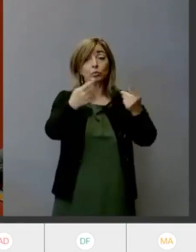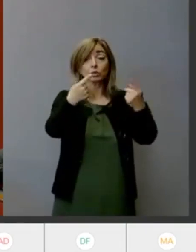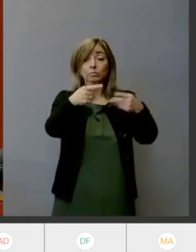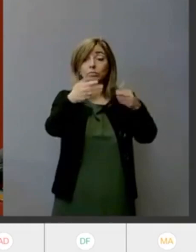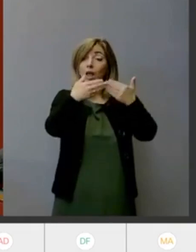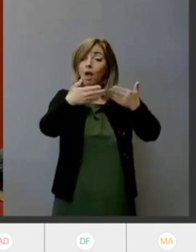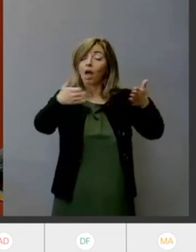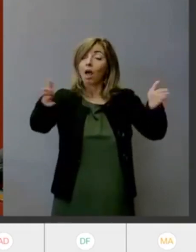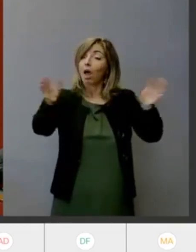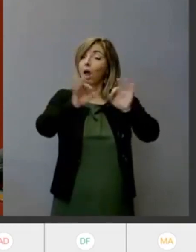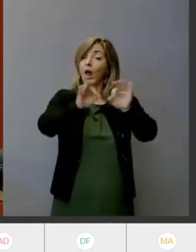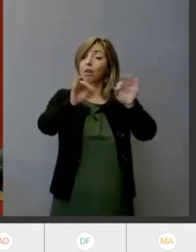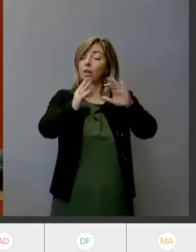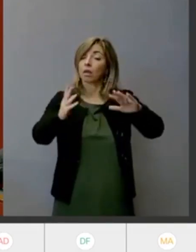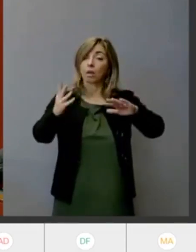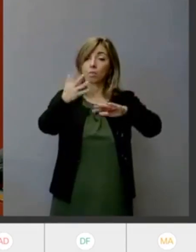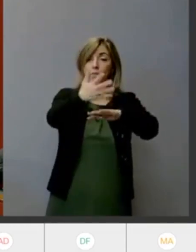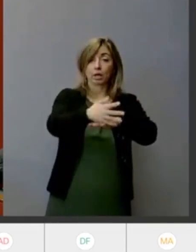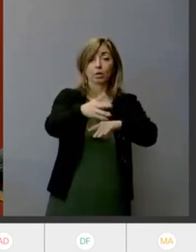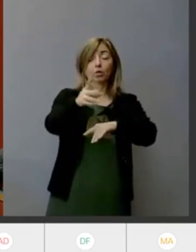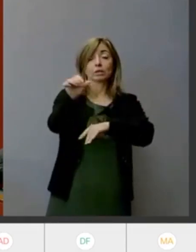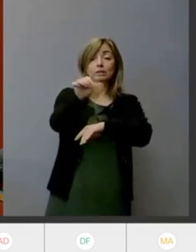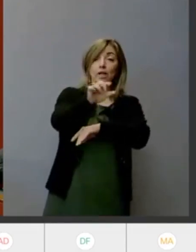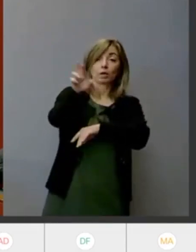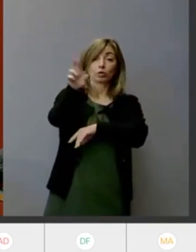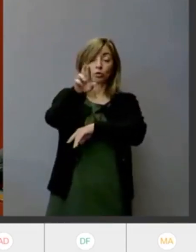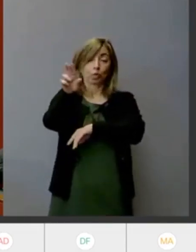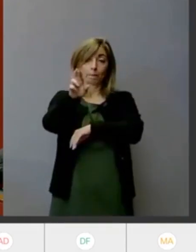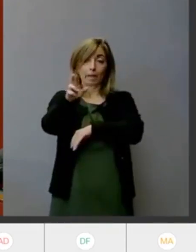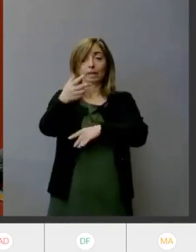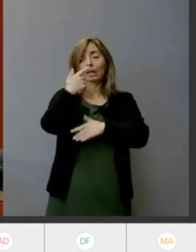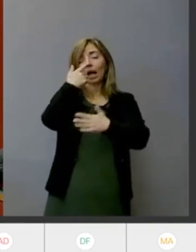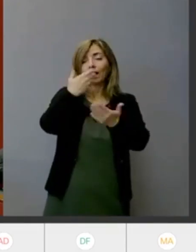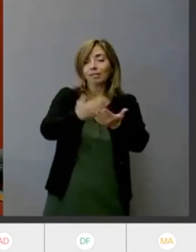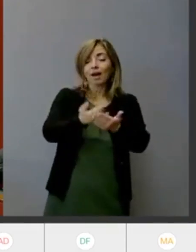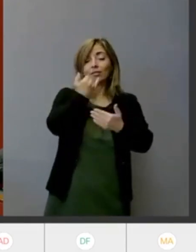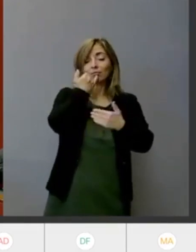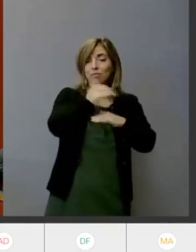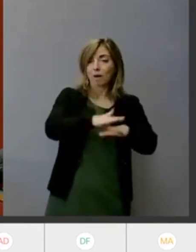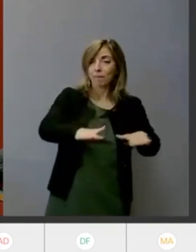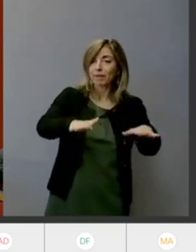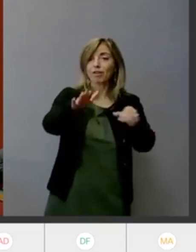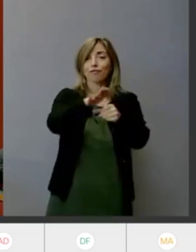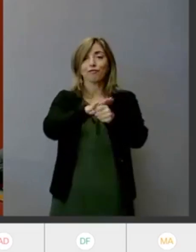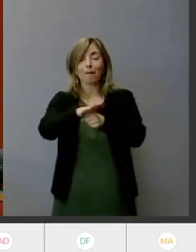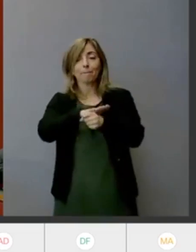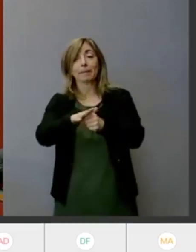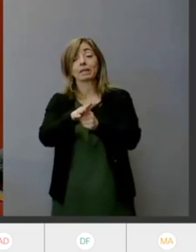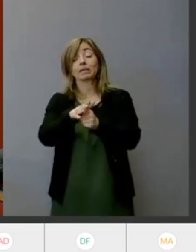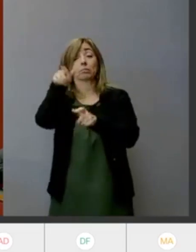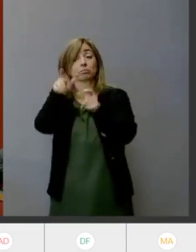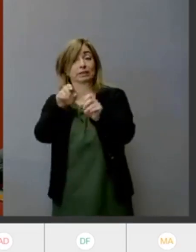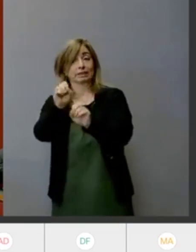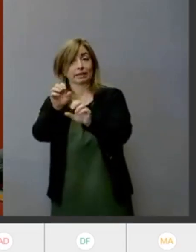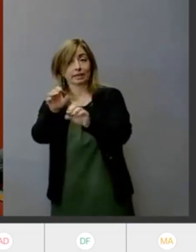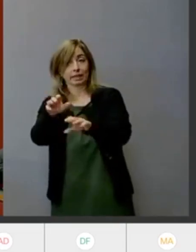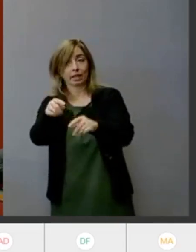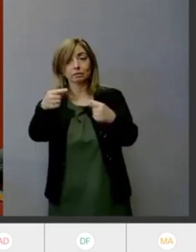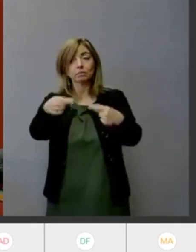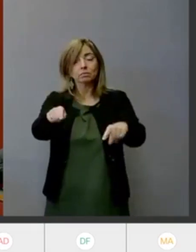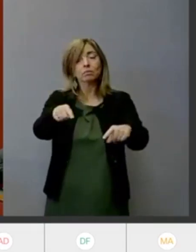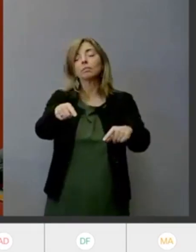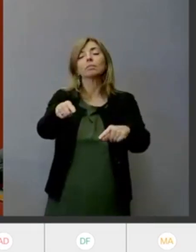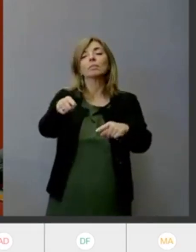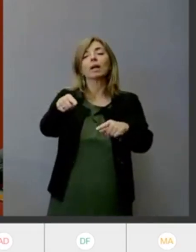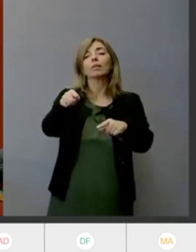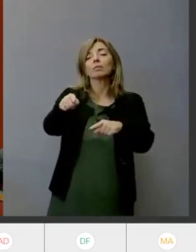famiglie e agli insegnanti quindi fondamentale si metterebbe a rischio quindi una delle strutture delle realtà bibliotecarie dedicate all